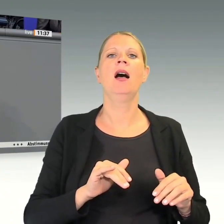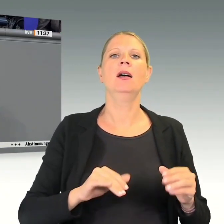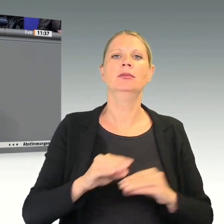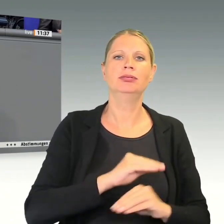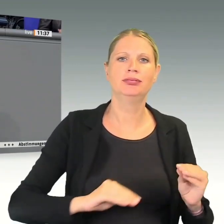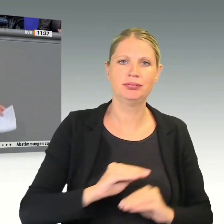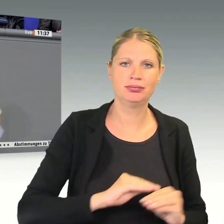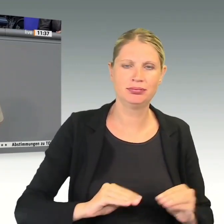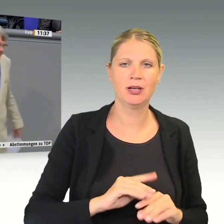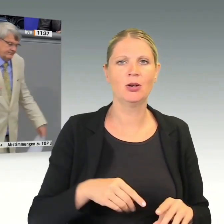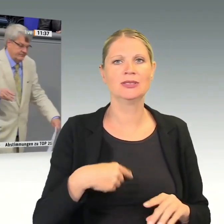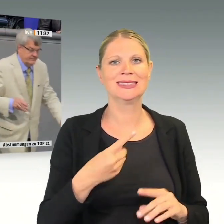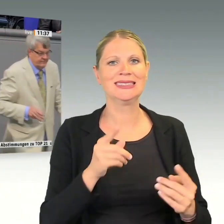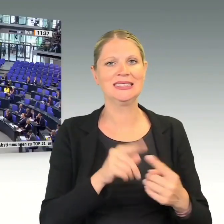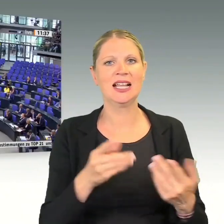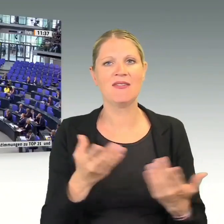Vielen Dank.